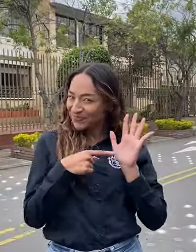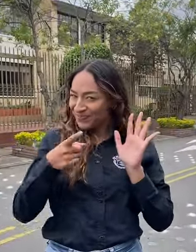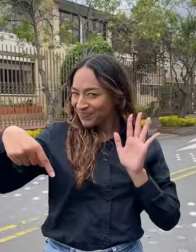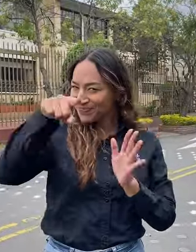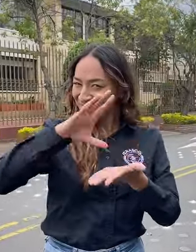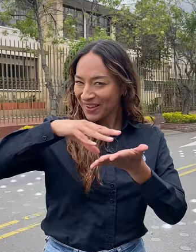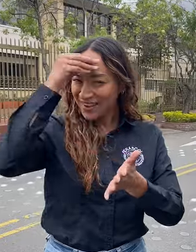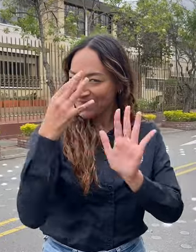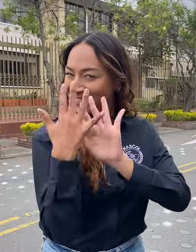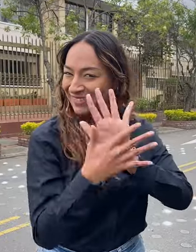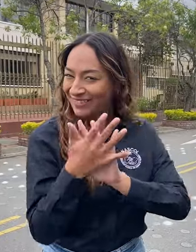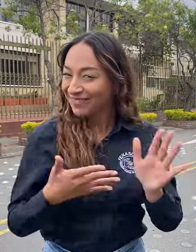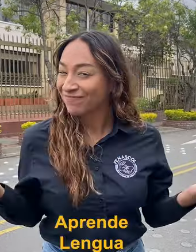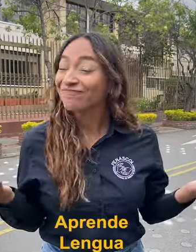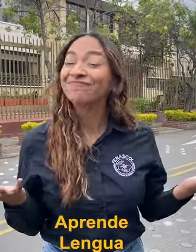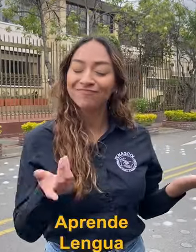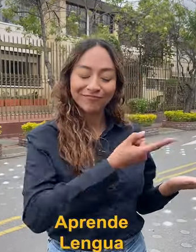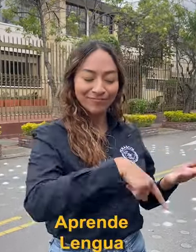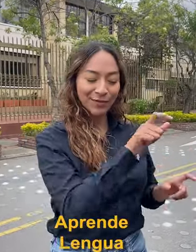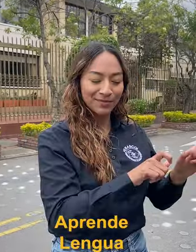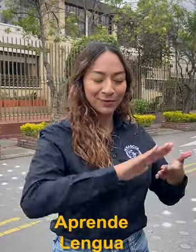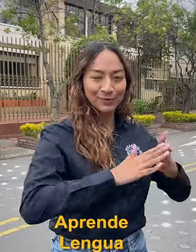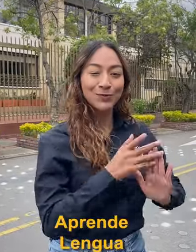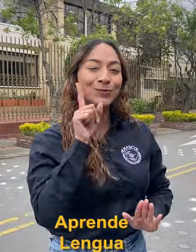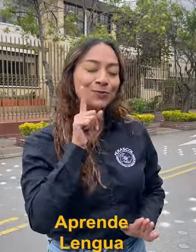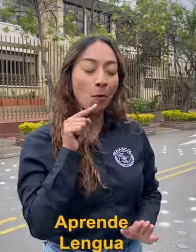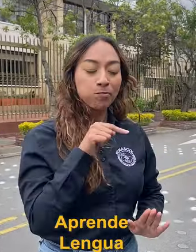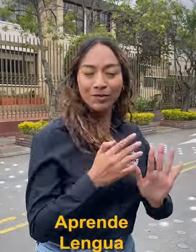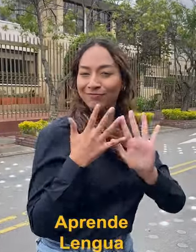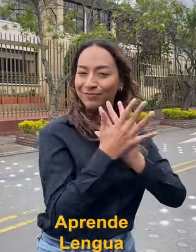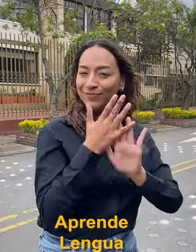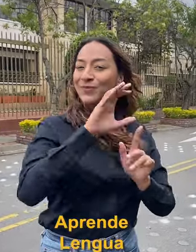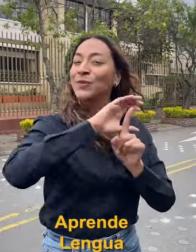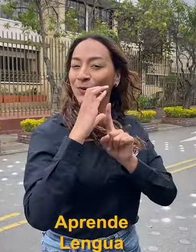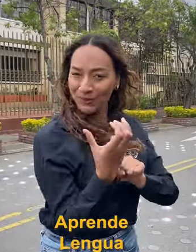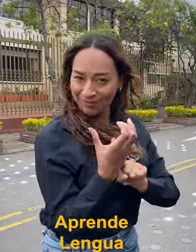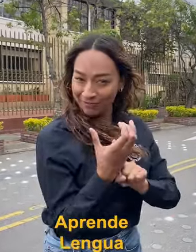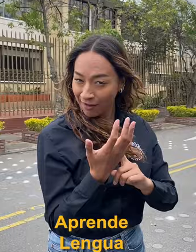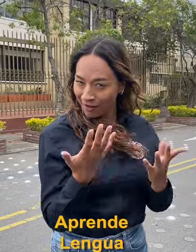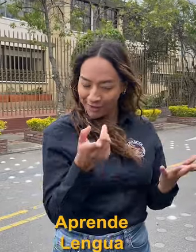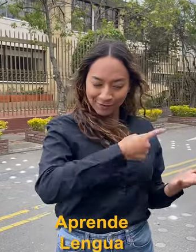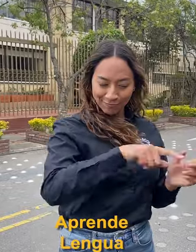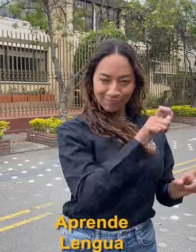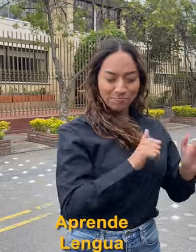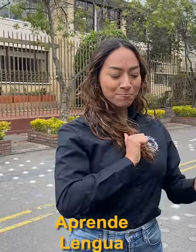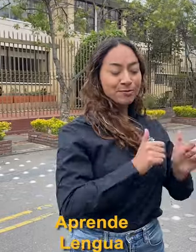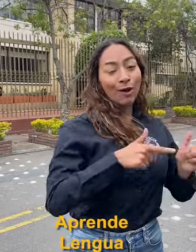5. ¿Aprende lengua de señas? Sí. De nosotros en la comunidad sorda, de nuestra lengua, de nuestra